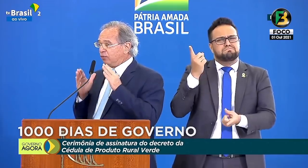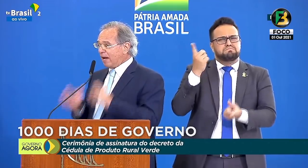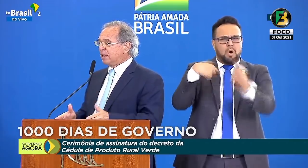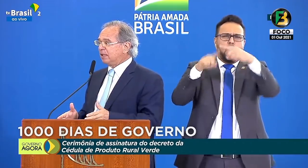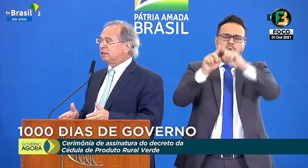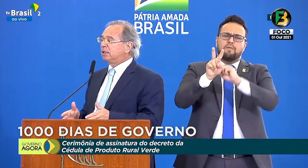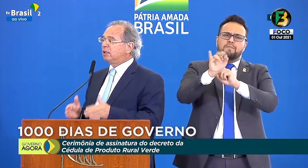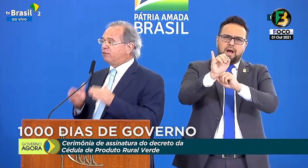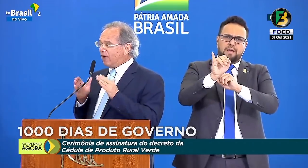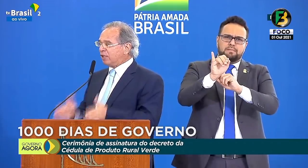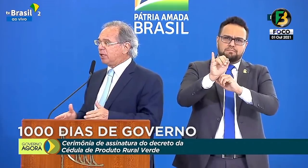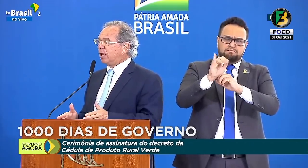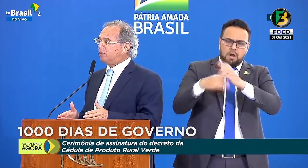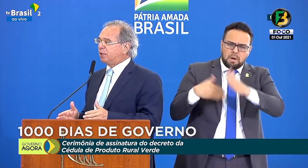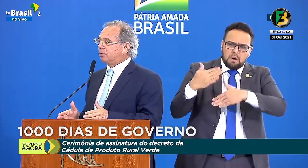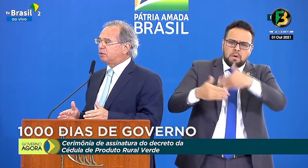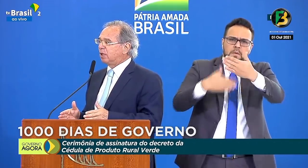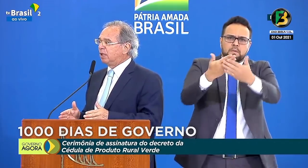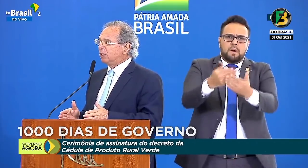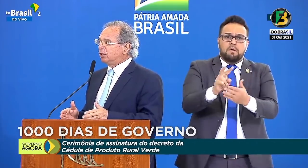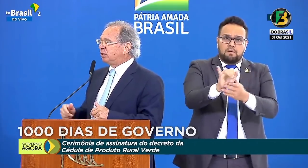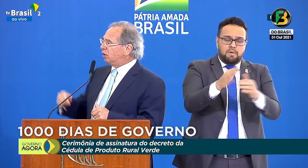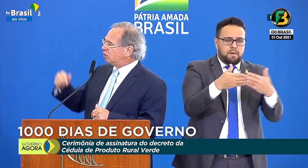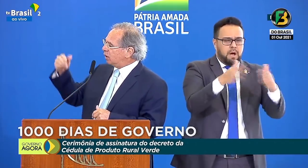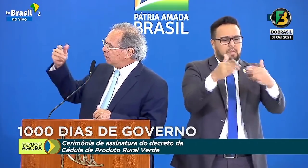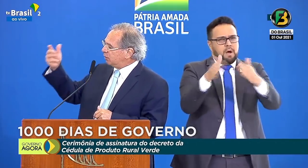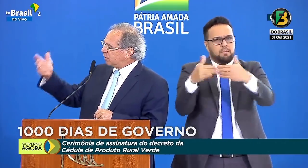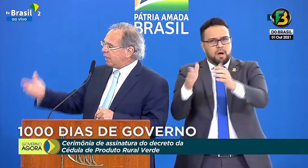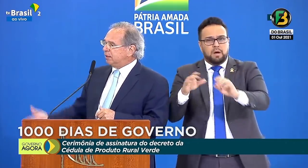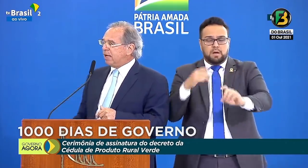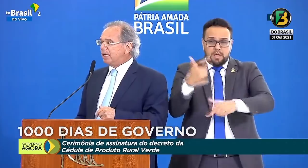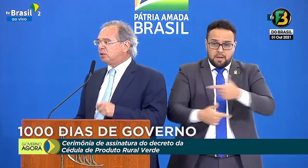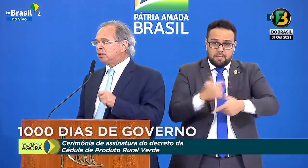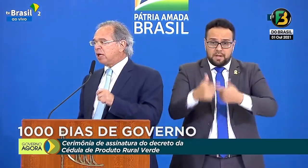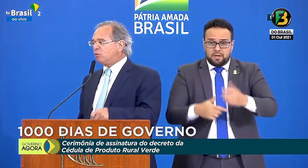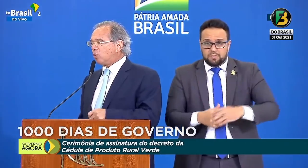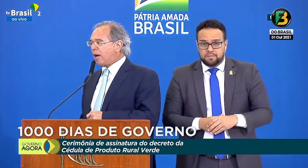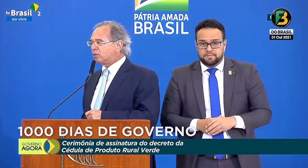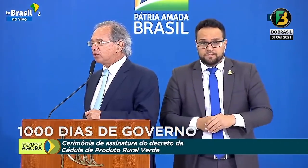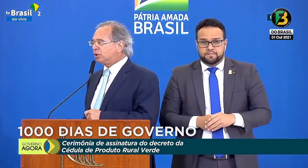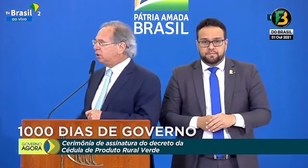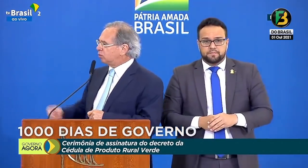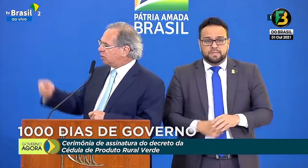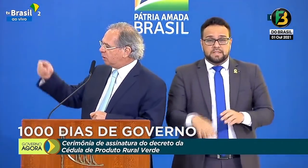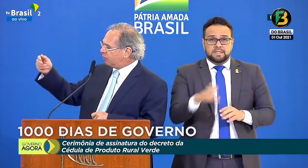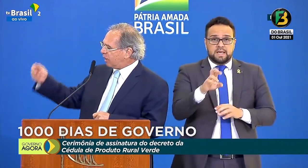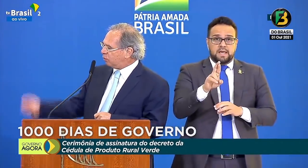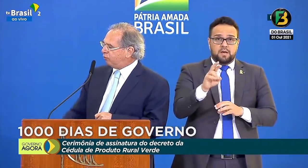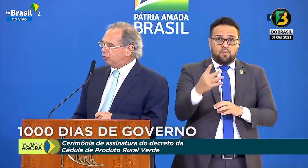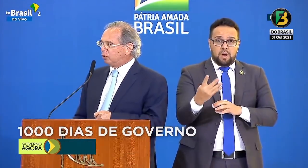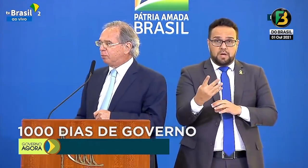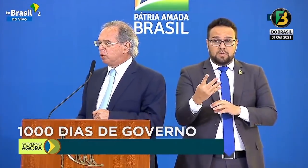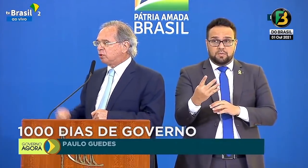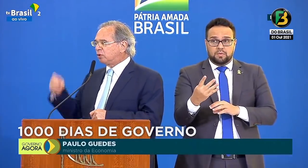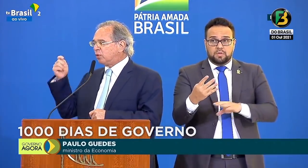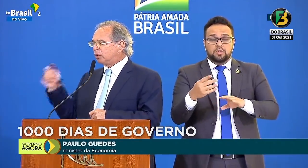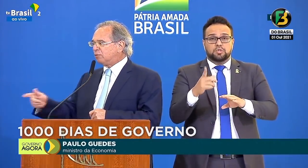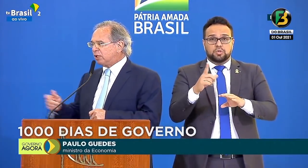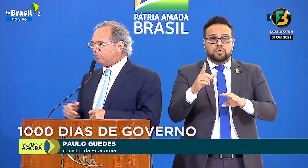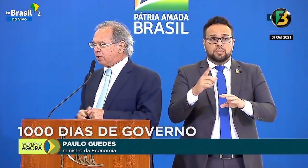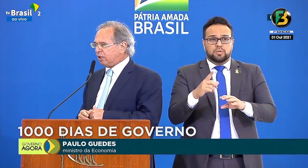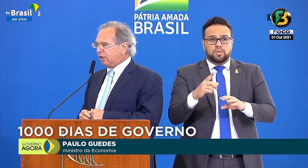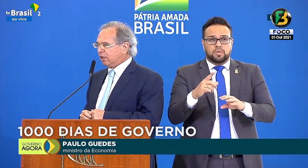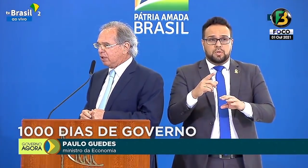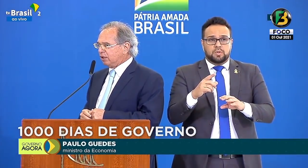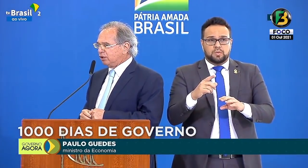o Brasil vai crescer, vai gerar empregos. Diziam que nós íamos cair 10, nós caímos 4, diziam que nós íamos ficar no fundo do posto, nós